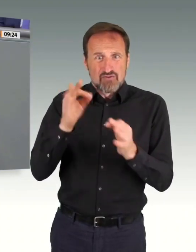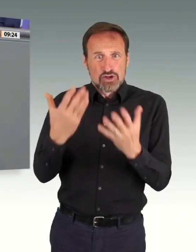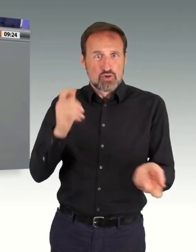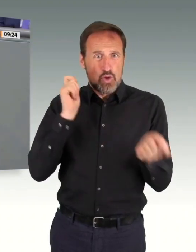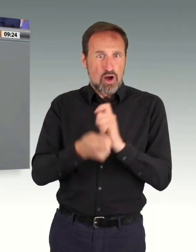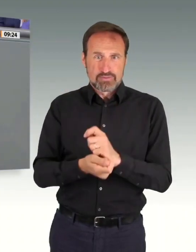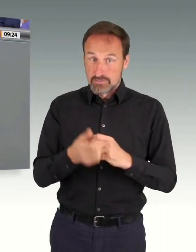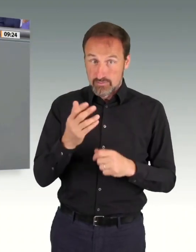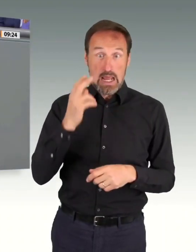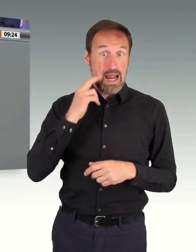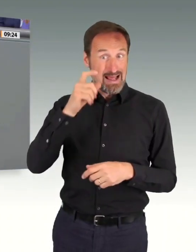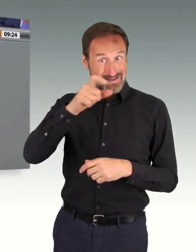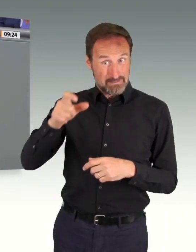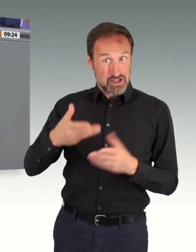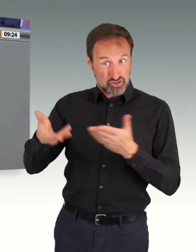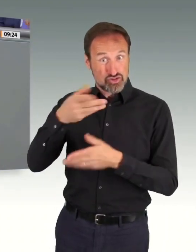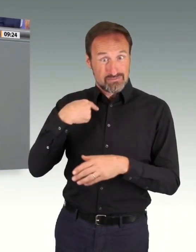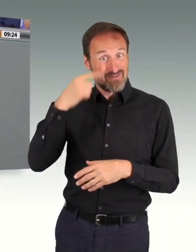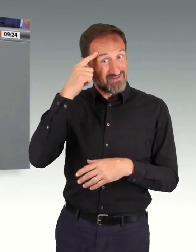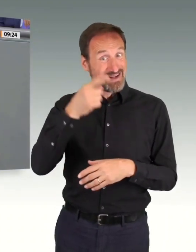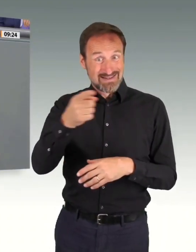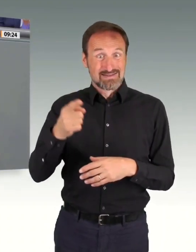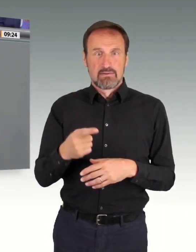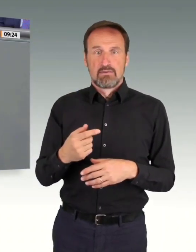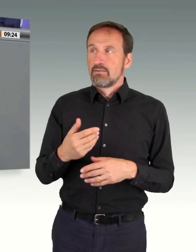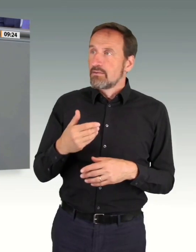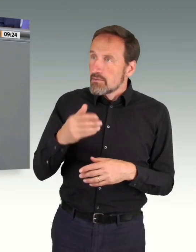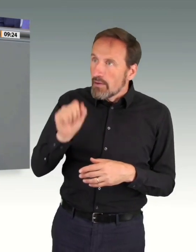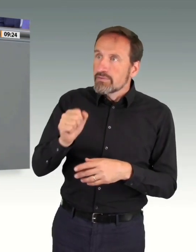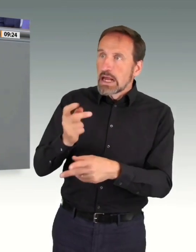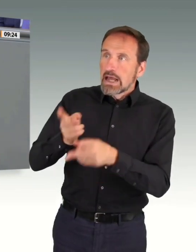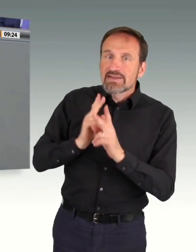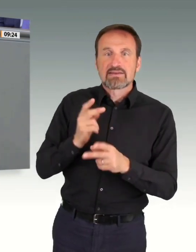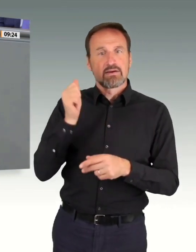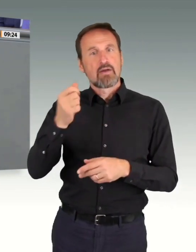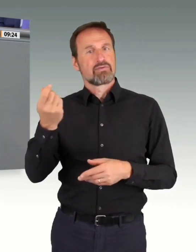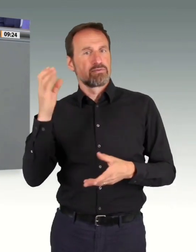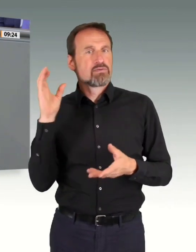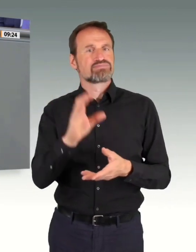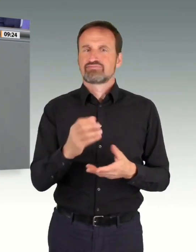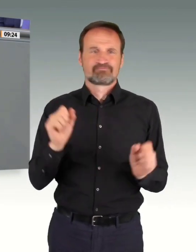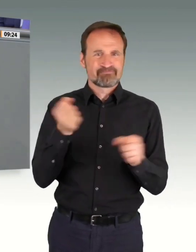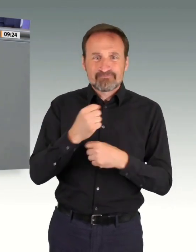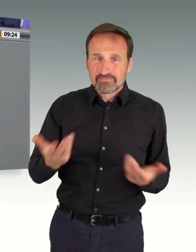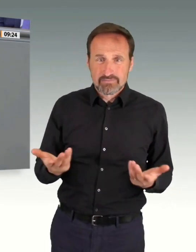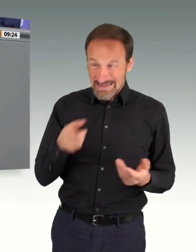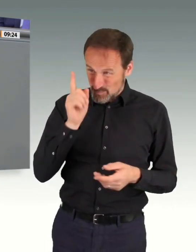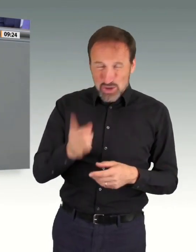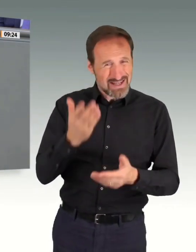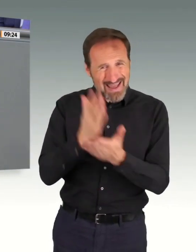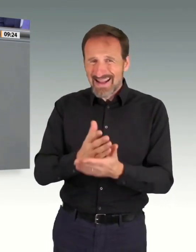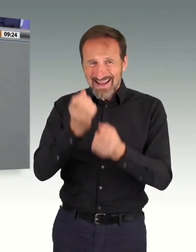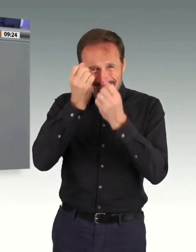erwarten wir, dass auch unser Antrag zur Abschaffung, und zwar zur vollständigen Abschaffung der Modernisierungsumlage,